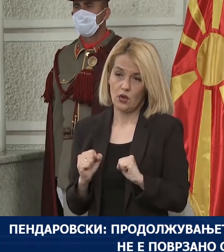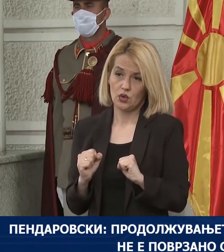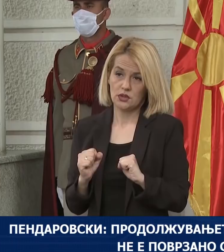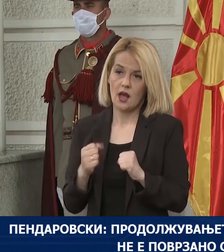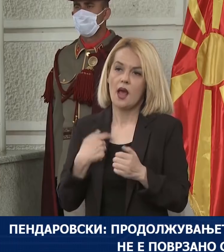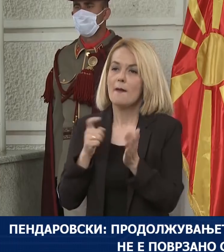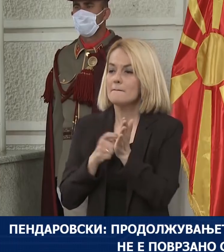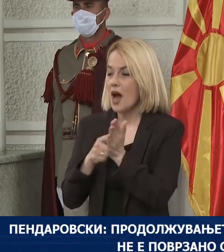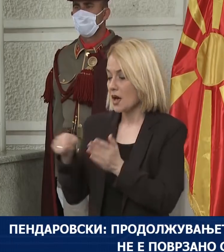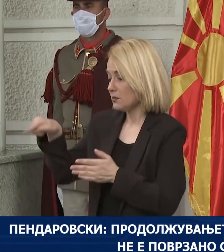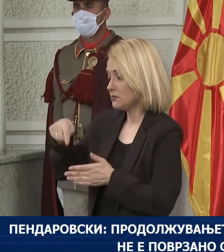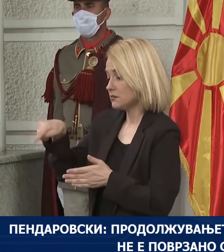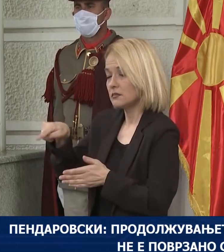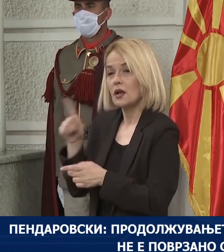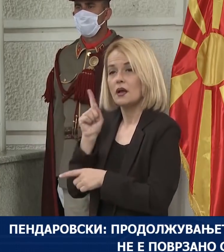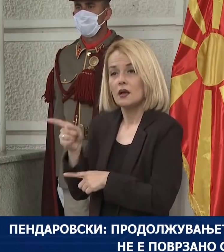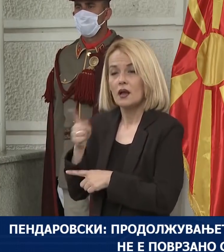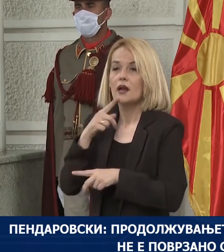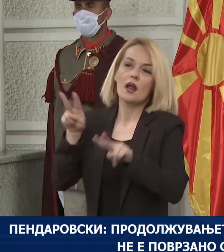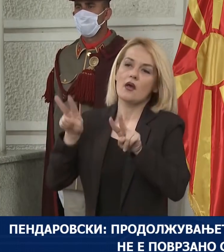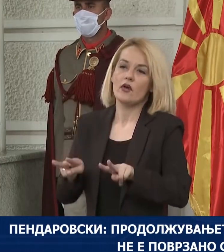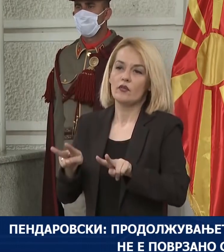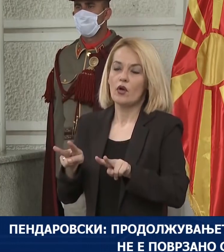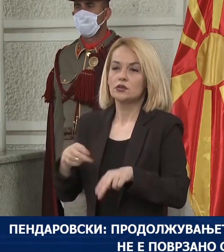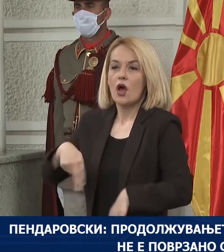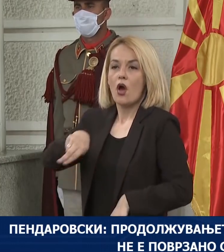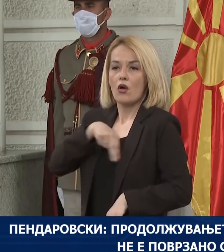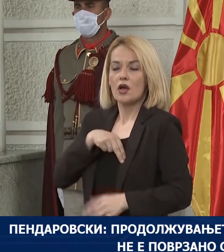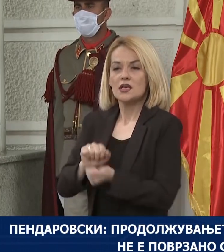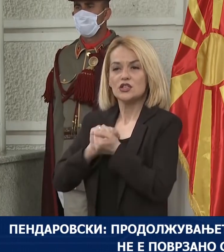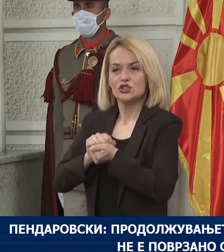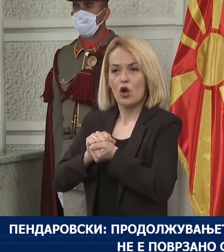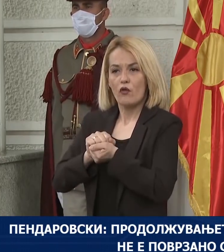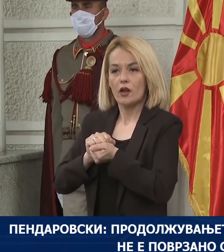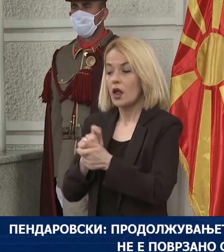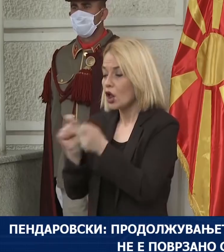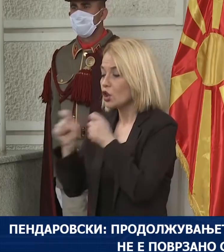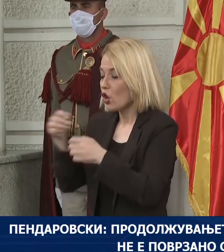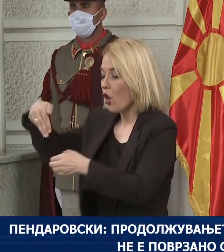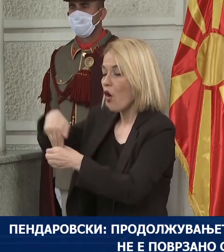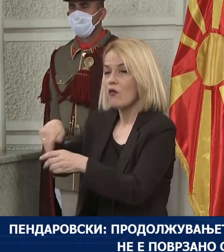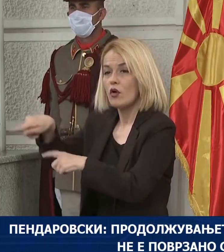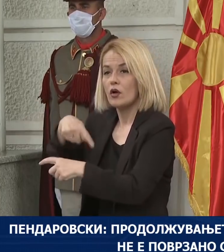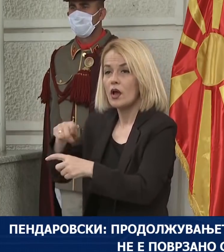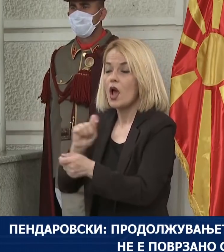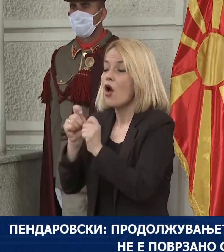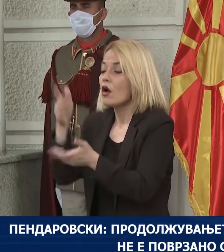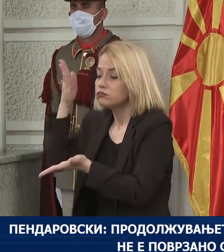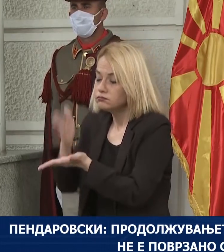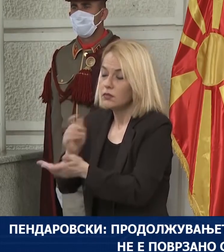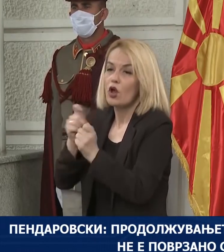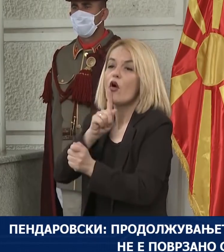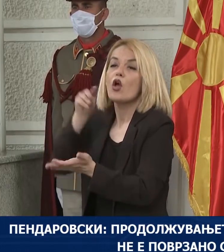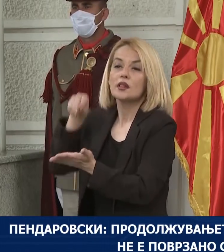Затоа барамо сите НИФ да бидат на висина на историската одговорност и да се договорат за датомот на следните парламентарни